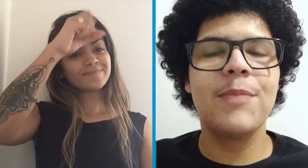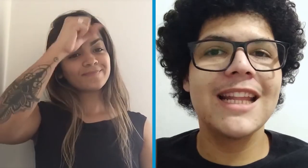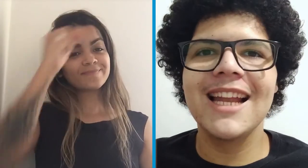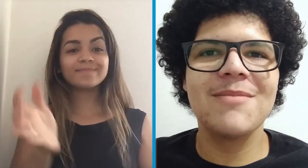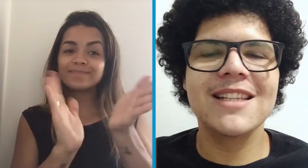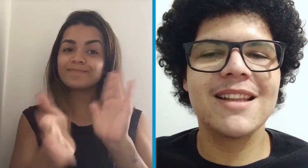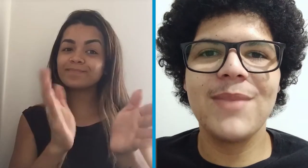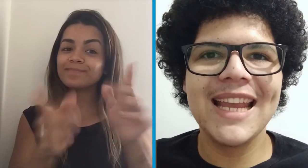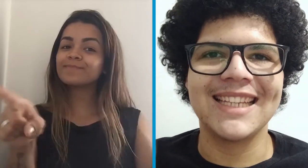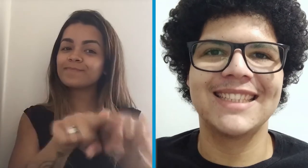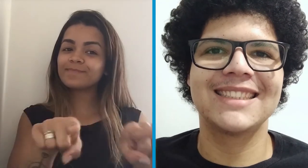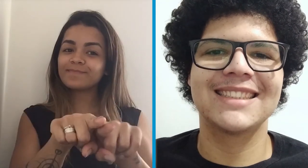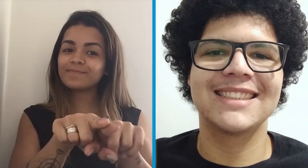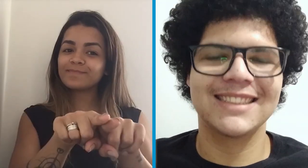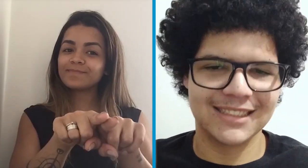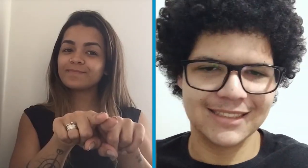Aprenda Libras também.